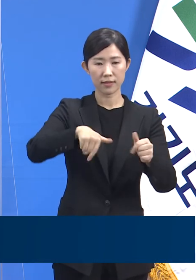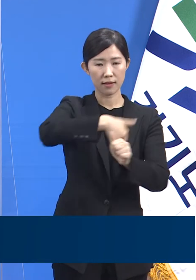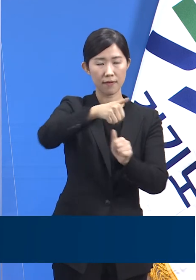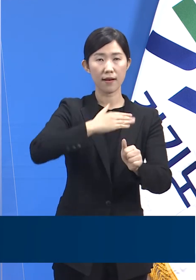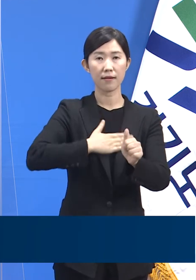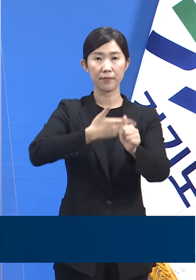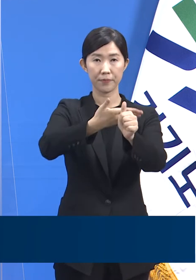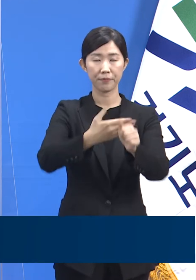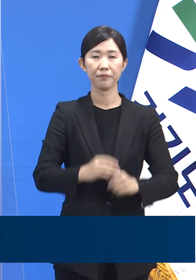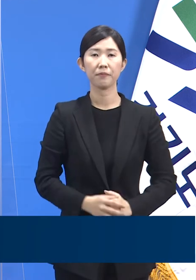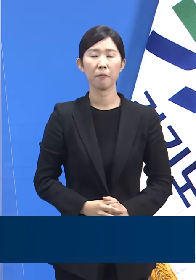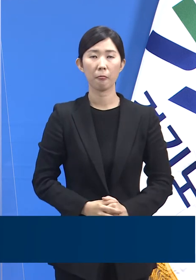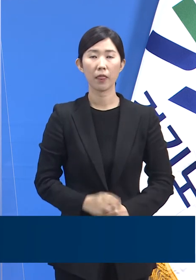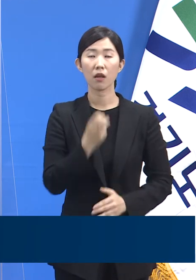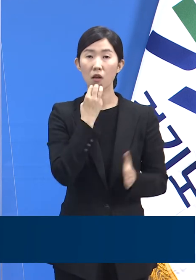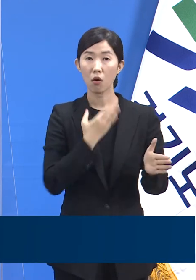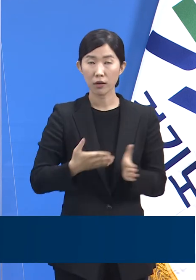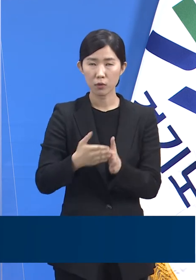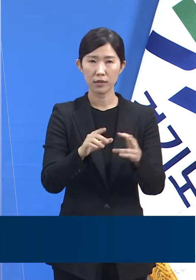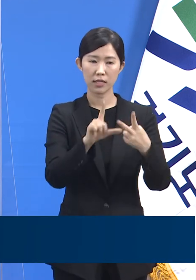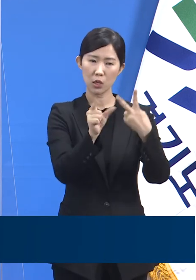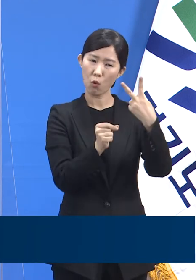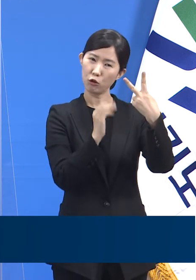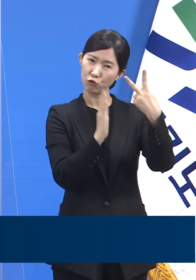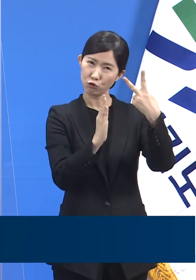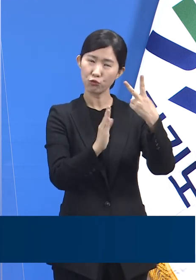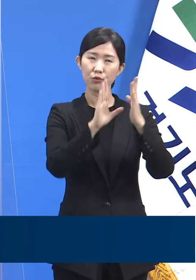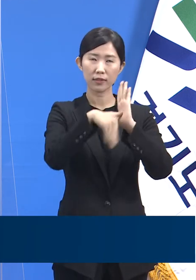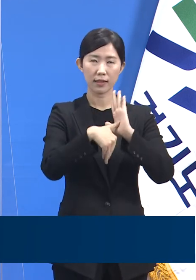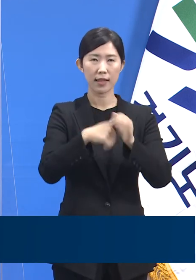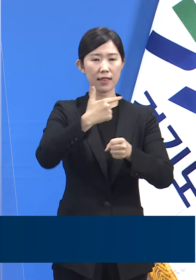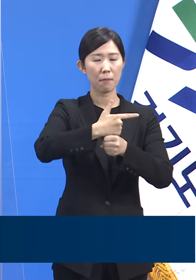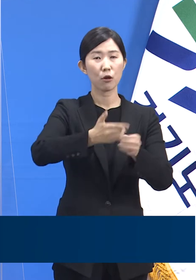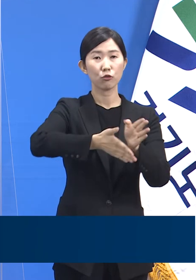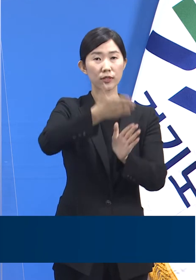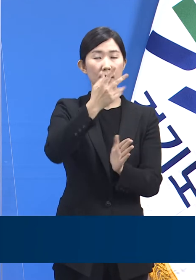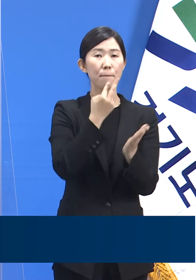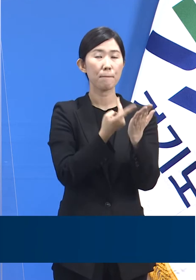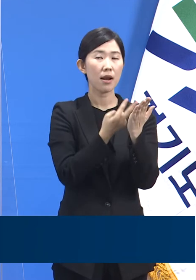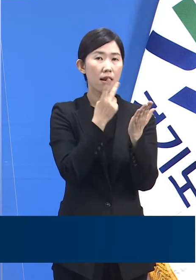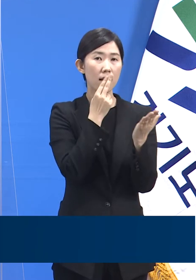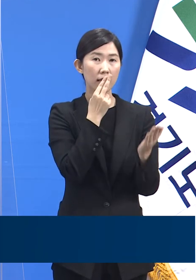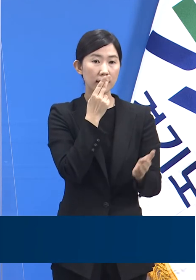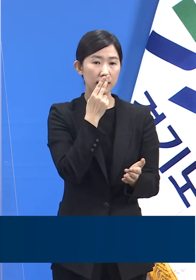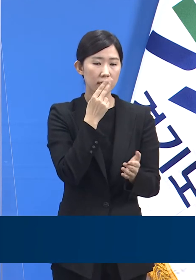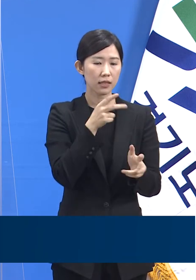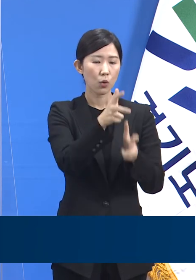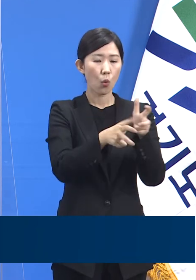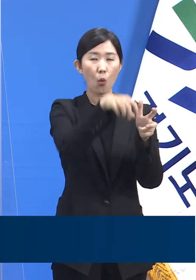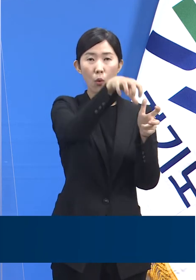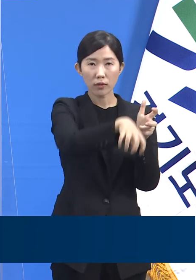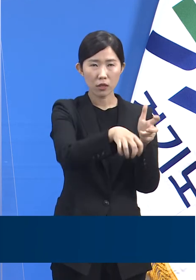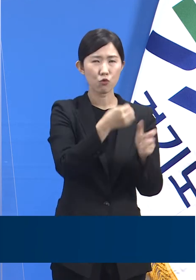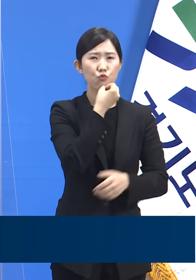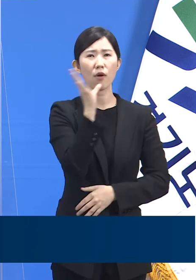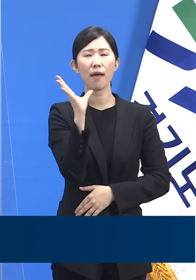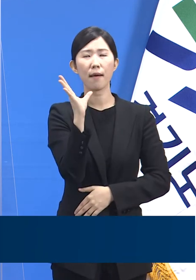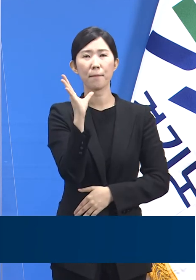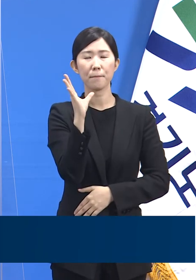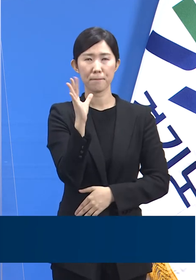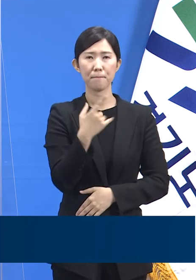경기도는 지난 2월 중순 남양주시 플라스틱 공장 유행 등을 겪으며 외국인 대상